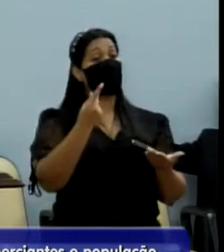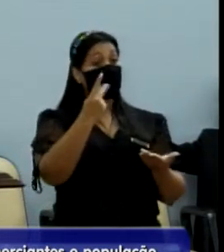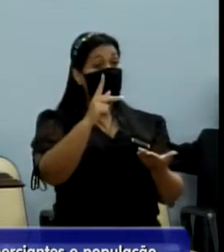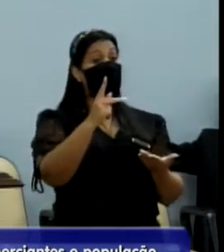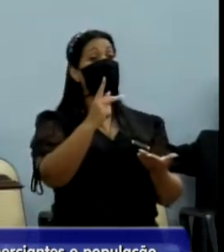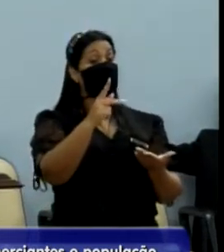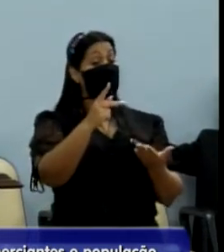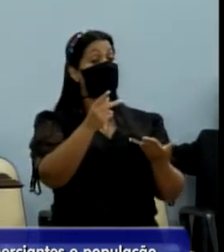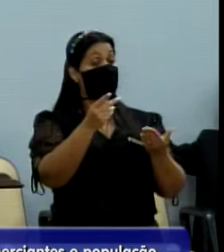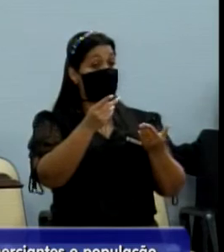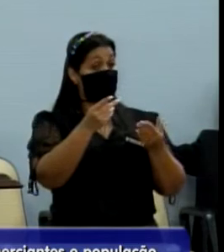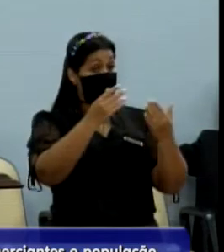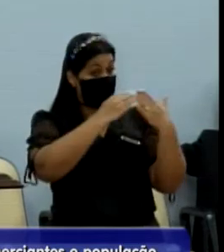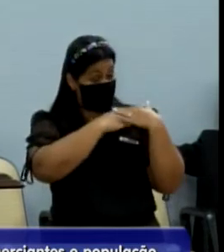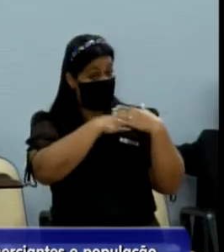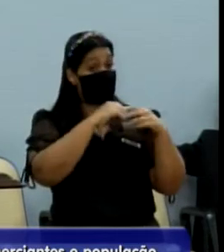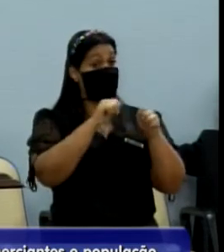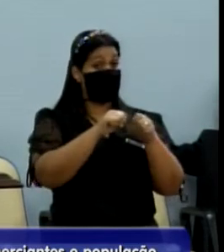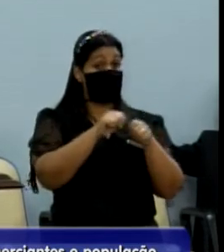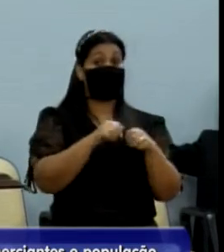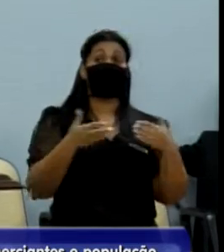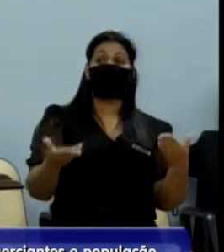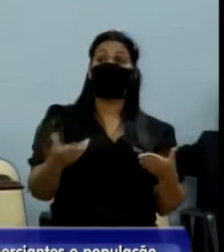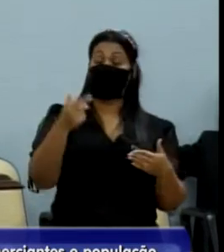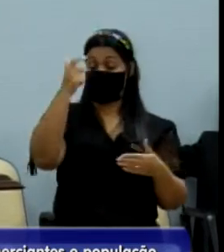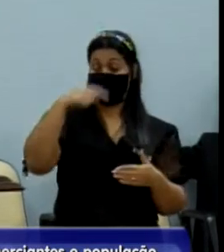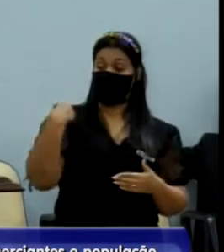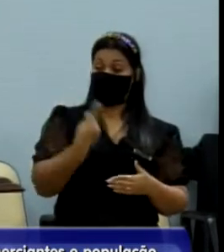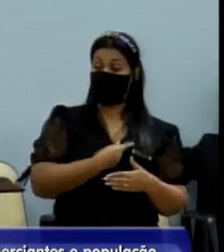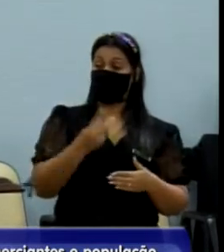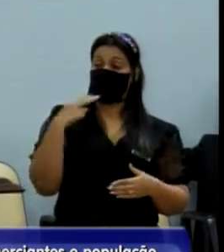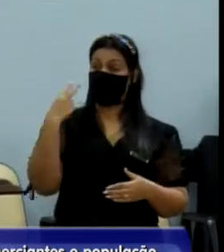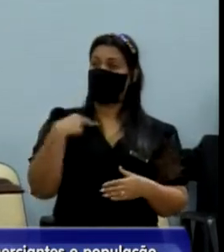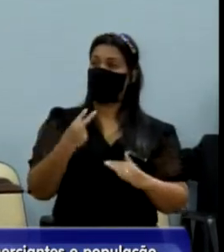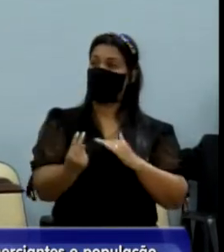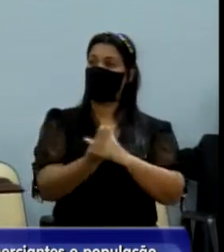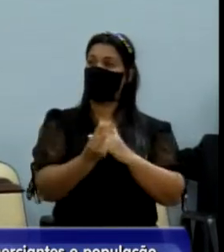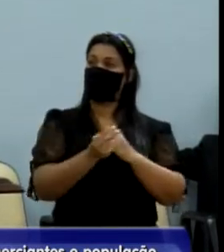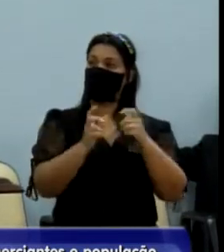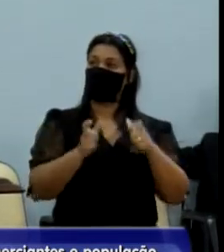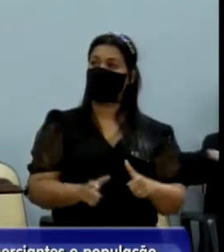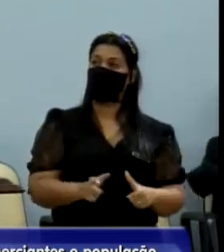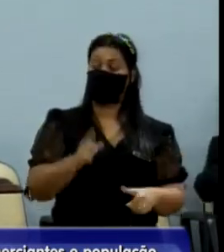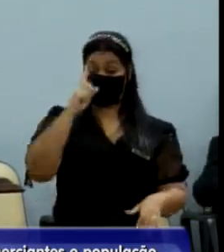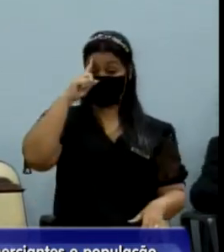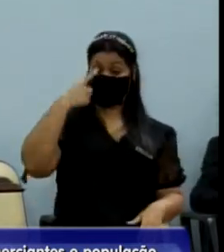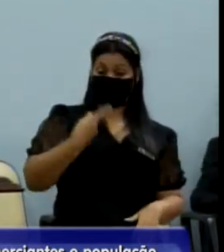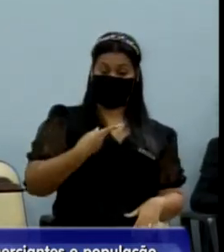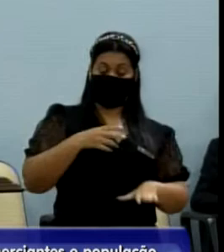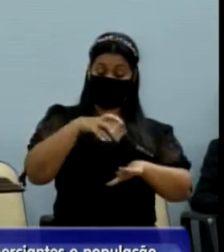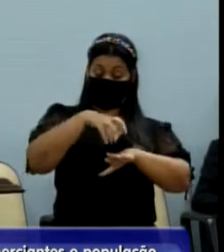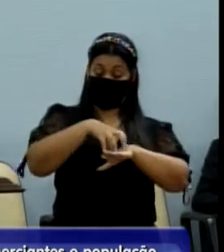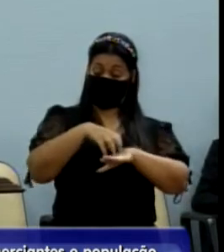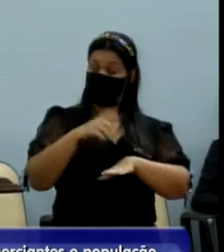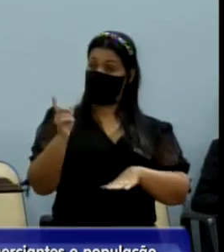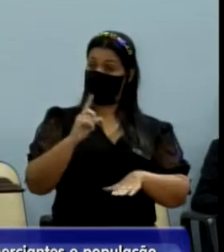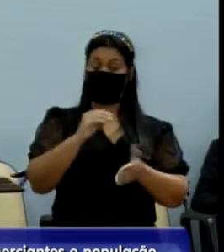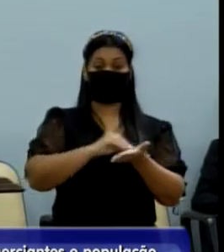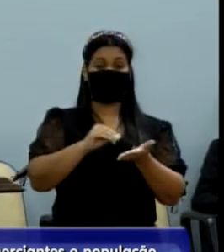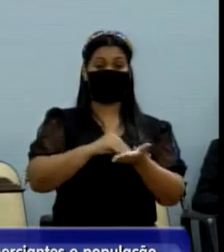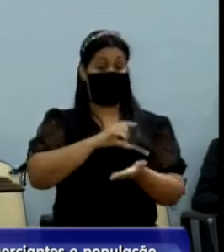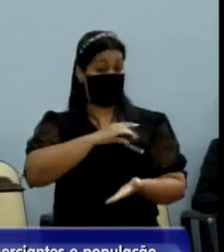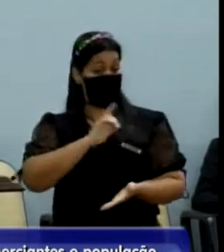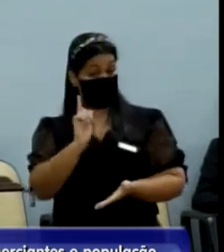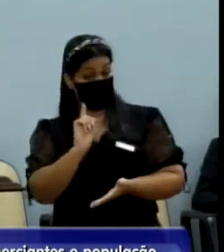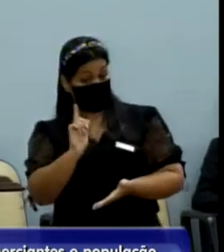sua pasta e deixa que os vereadores tomem conta aqui dos seus gabinetes. Não venha querer mandar nos nossos gabinetes, não, secretário. Eu não tenho medo